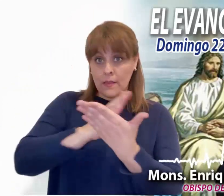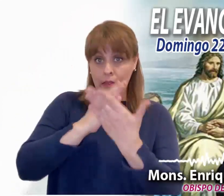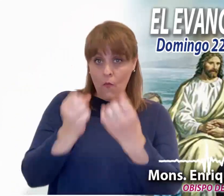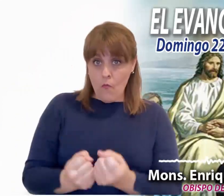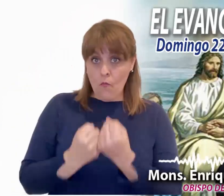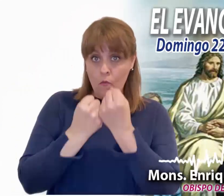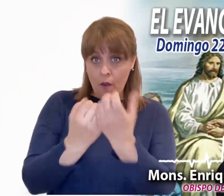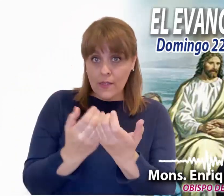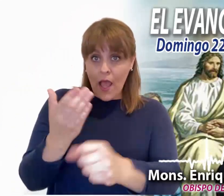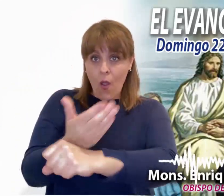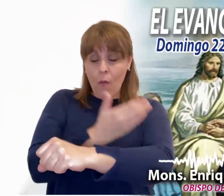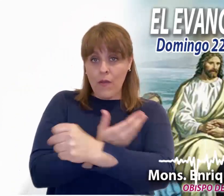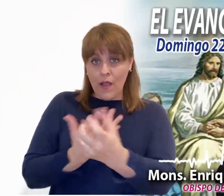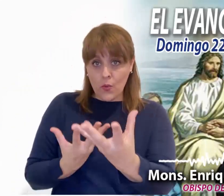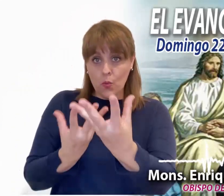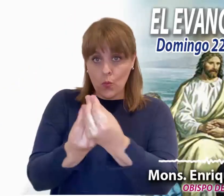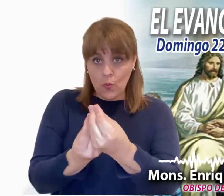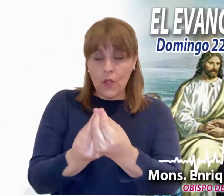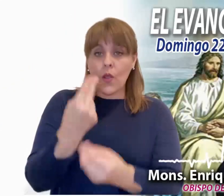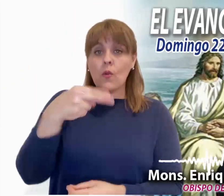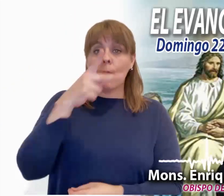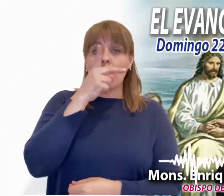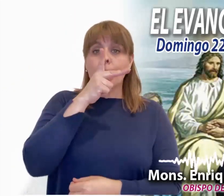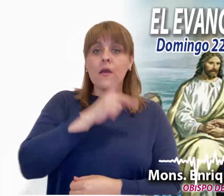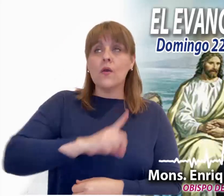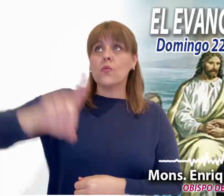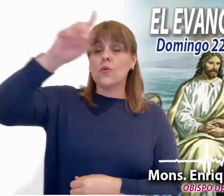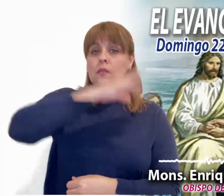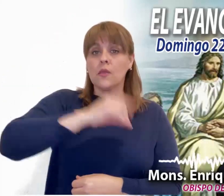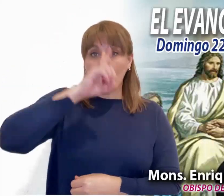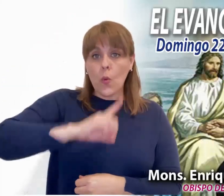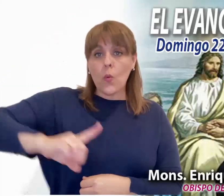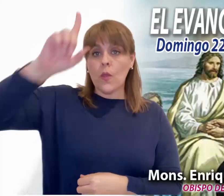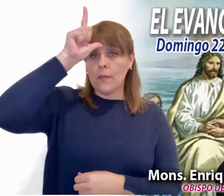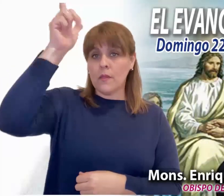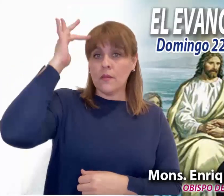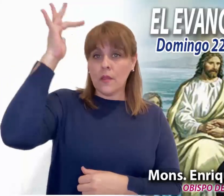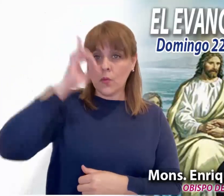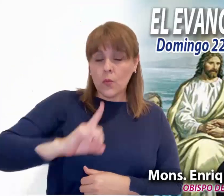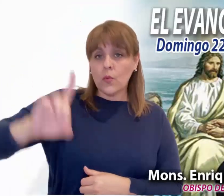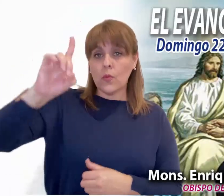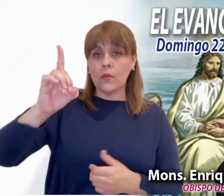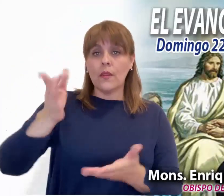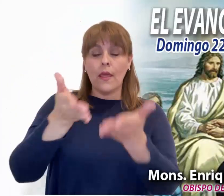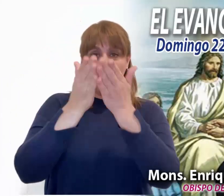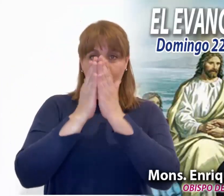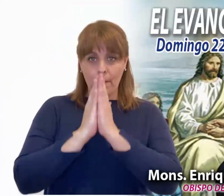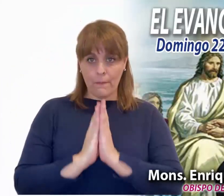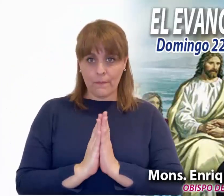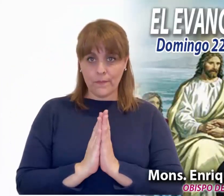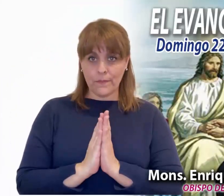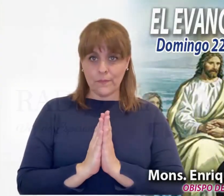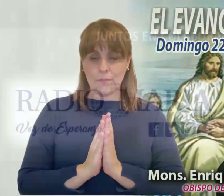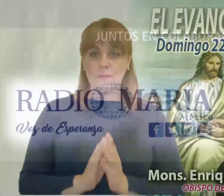te bendiga, te fortalezca y te acompañe en nombre del Padre, del Hijo y del Espíritu Santo.